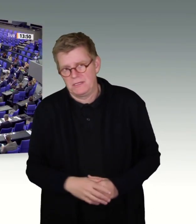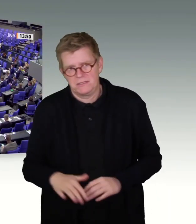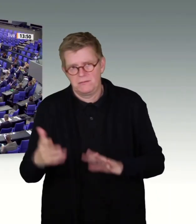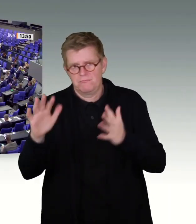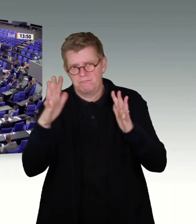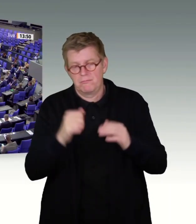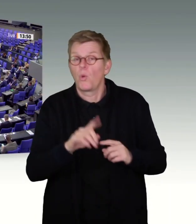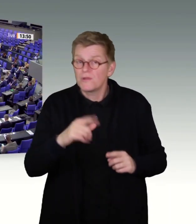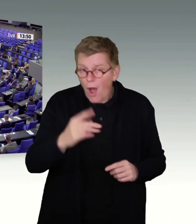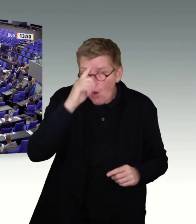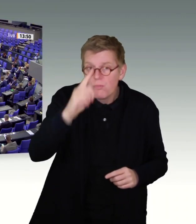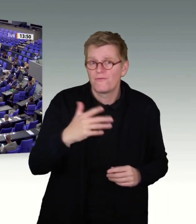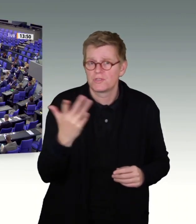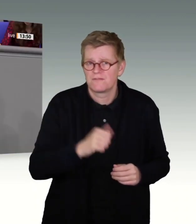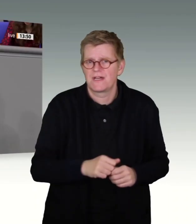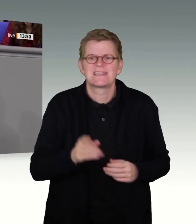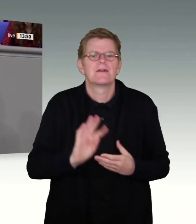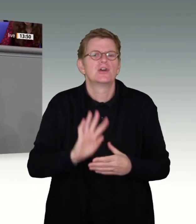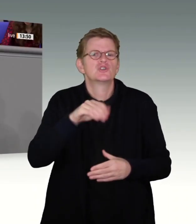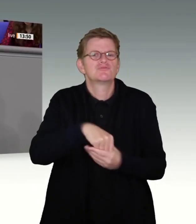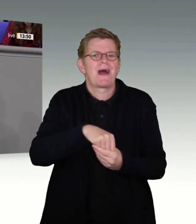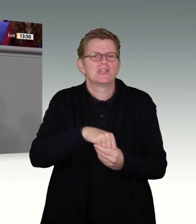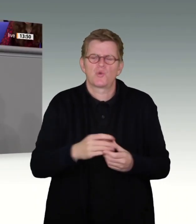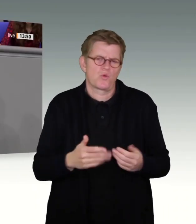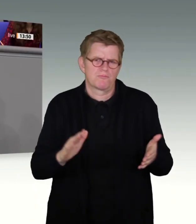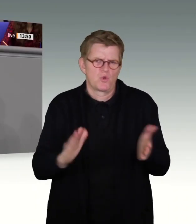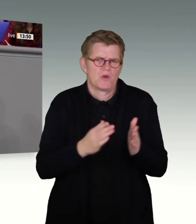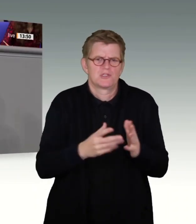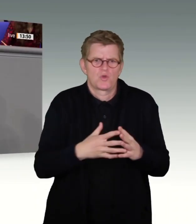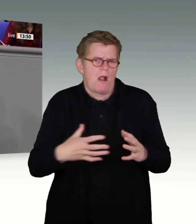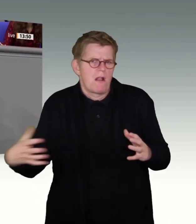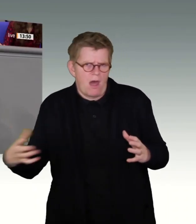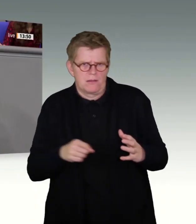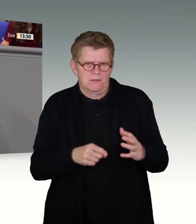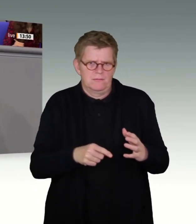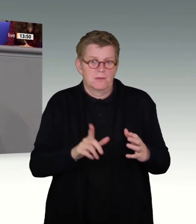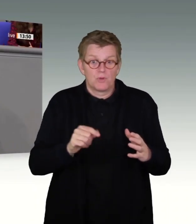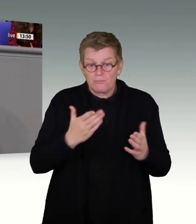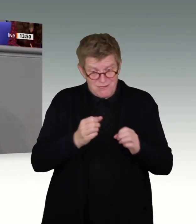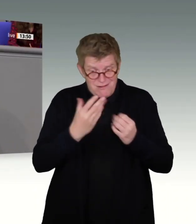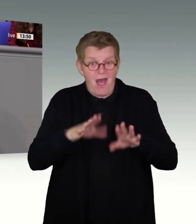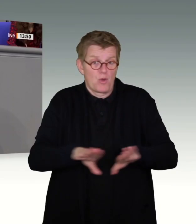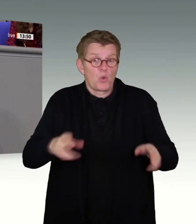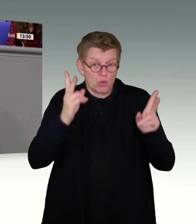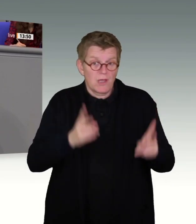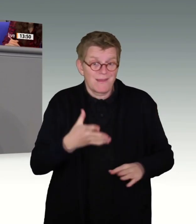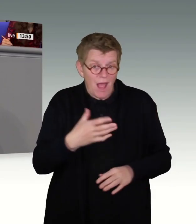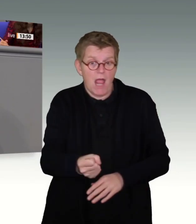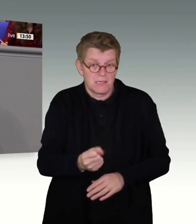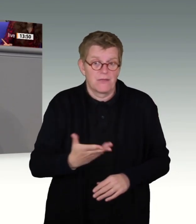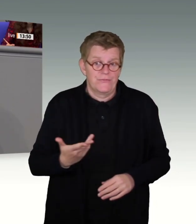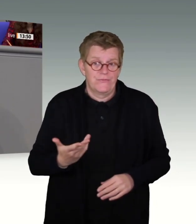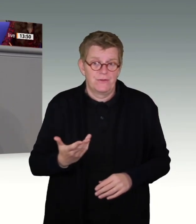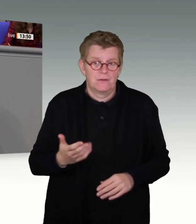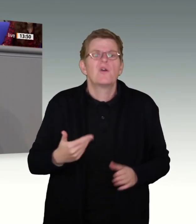Und uns ist auch bewusst, dass eine Speicherung, ob kürzer oder länger, auch ein nicht zu vernachlässigender Eingriff in unsere Grundrechte ist. Und genau das